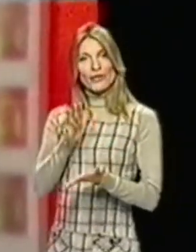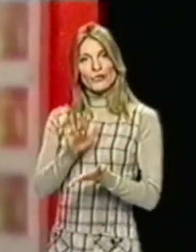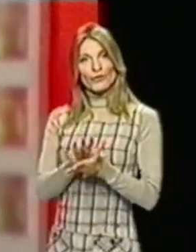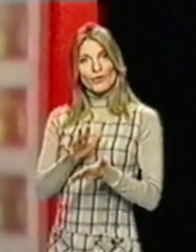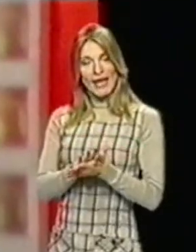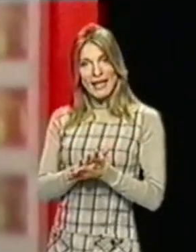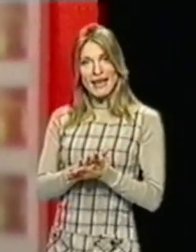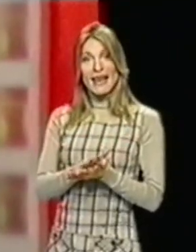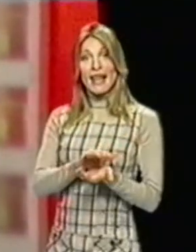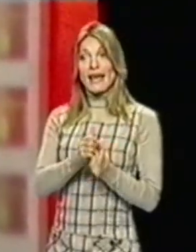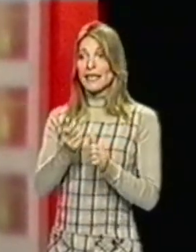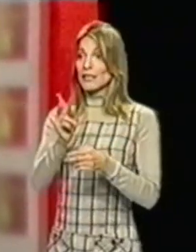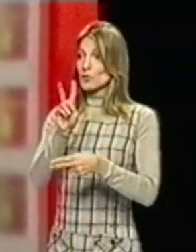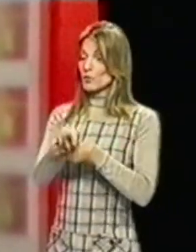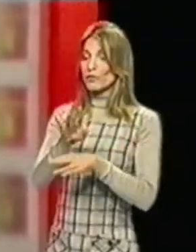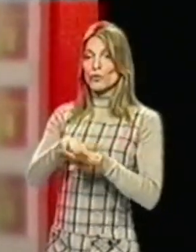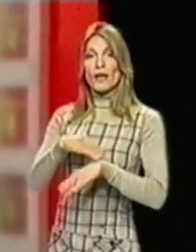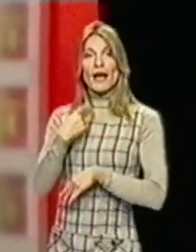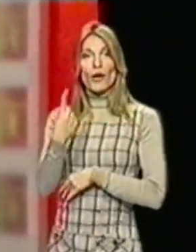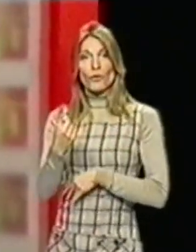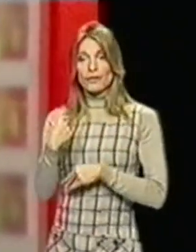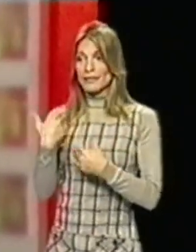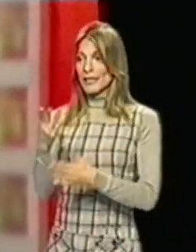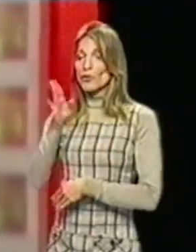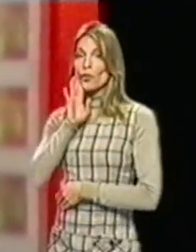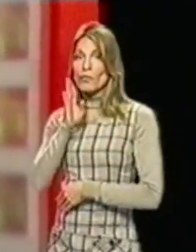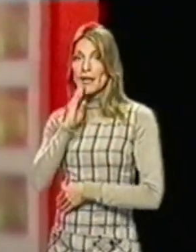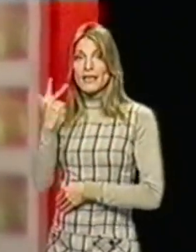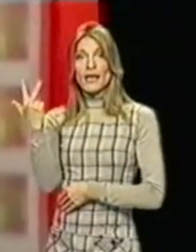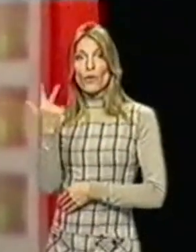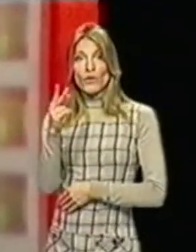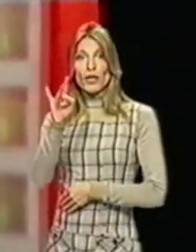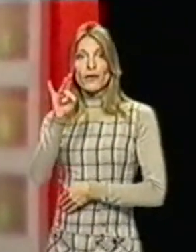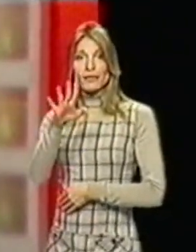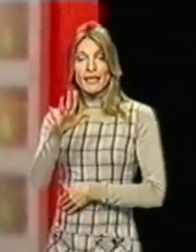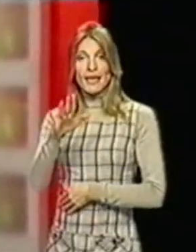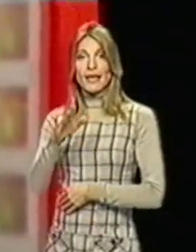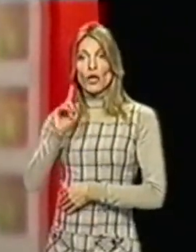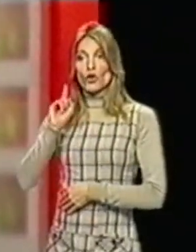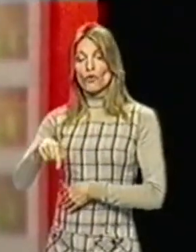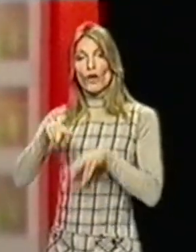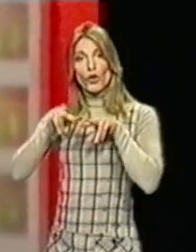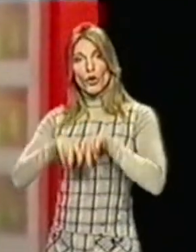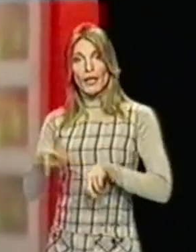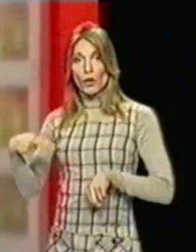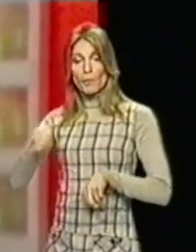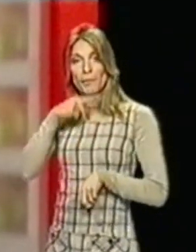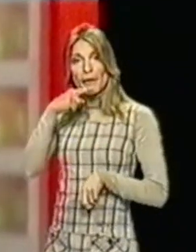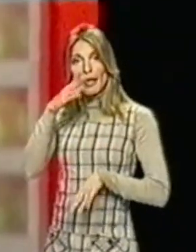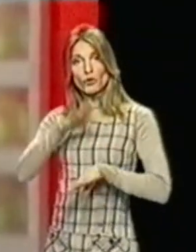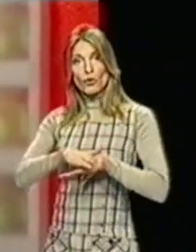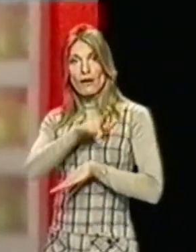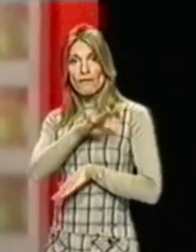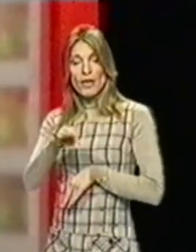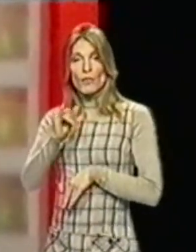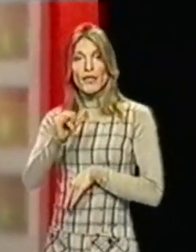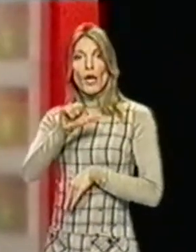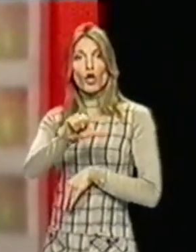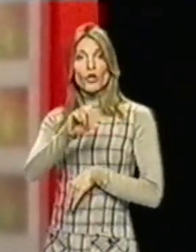à suivre sur la une c'est du belge et puis à 20h45 devoir d'enquête reviendra sur l'affaire du petit anthony de clerc ensuite